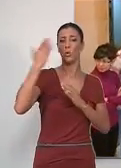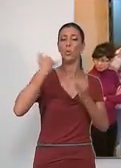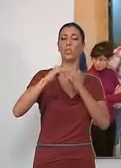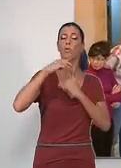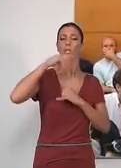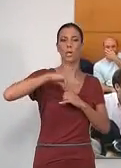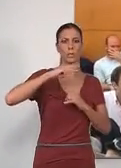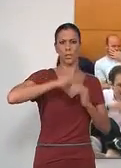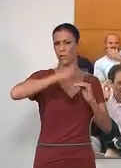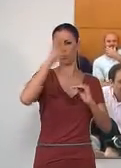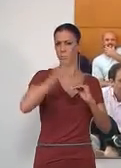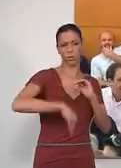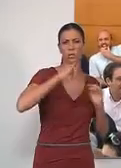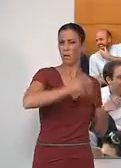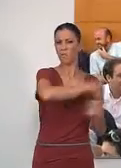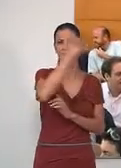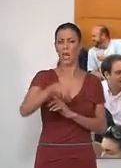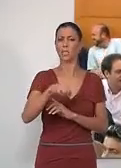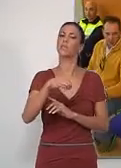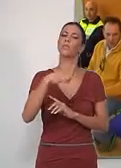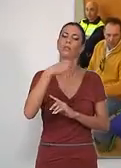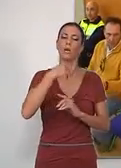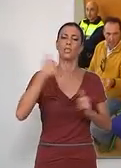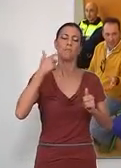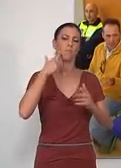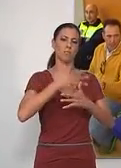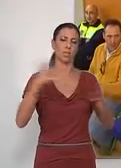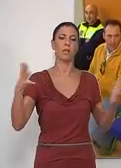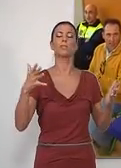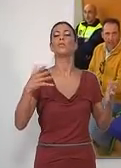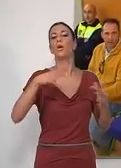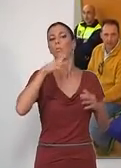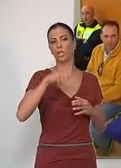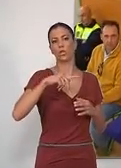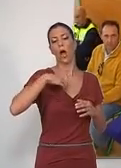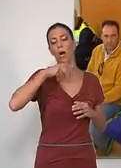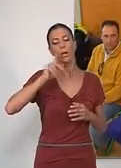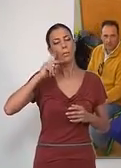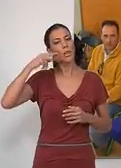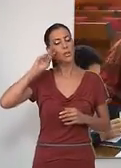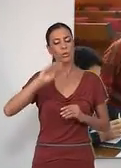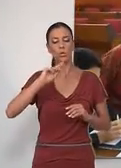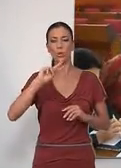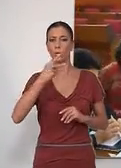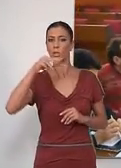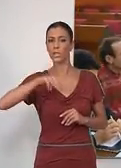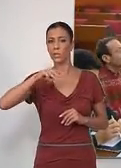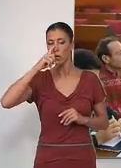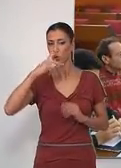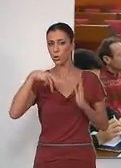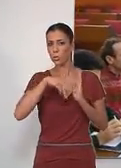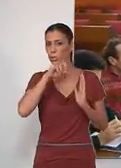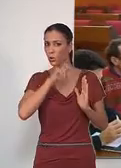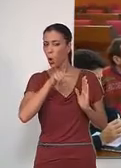trimestres, superior al del tercer trimestre del pasado año, e igual al experimentado en el segundo trimestre del año